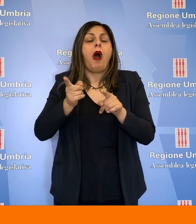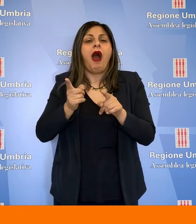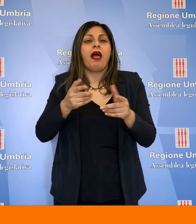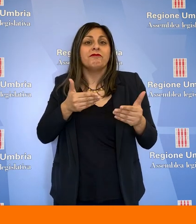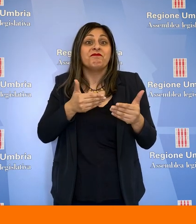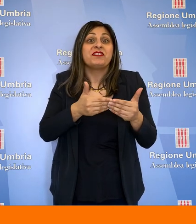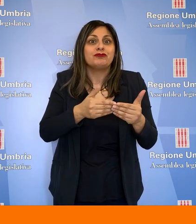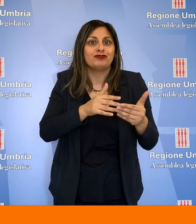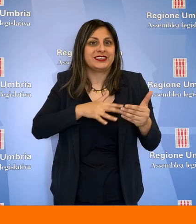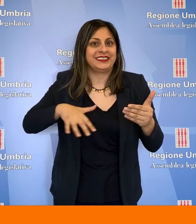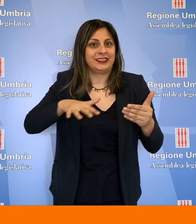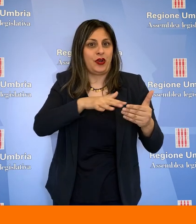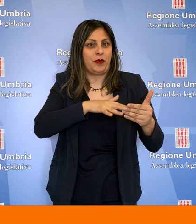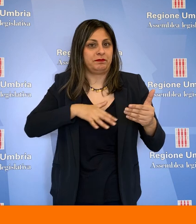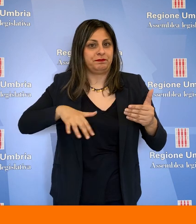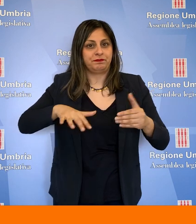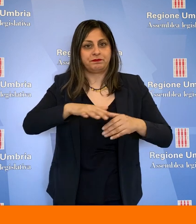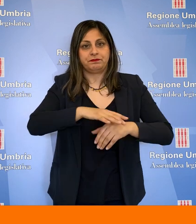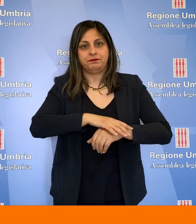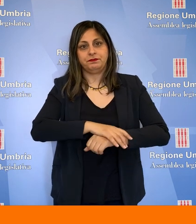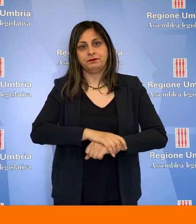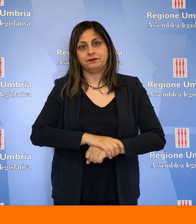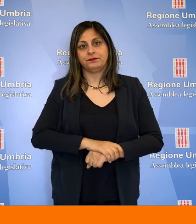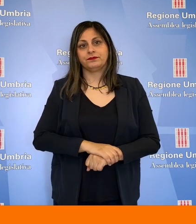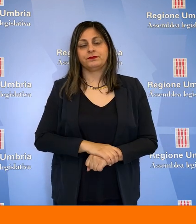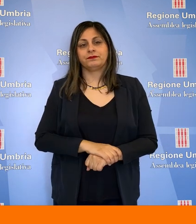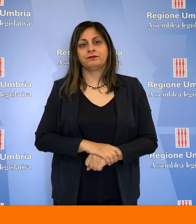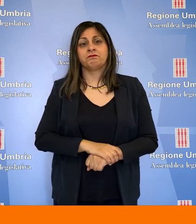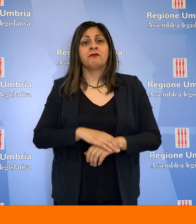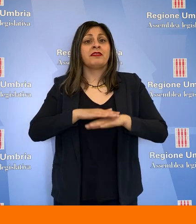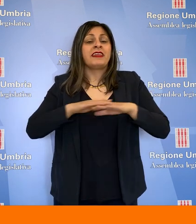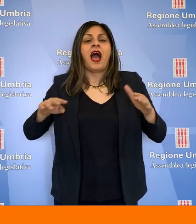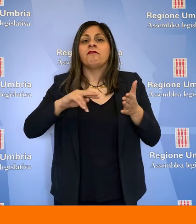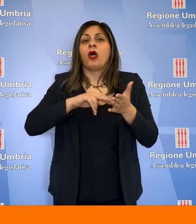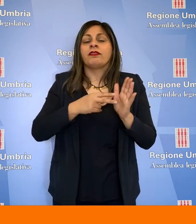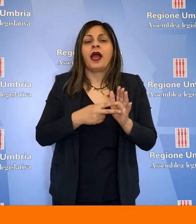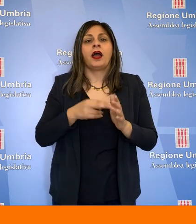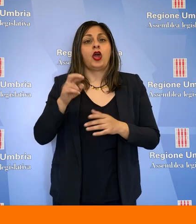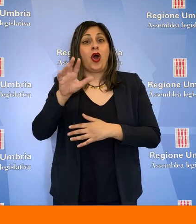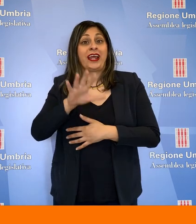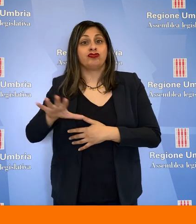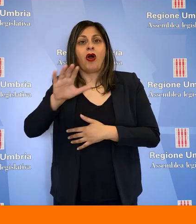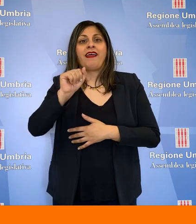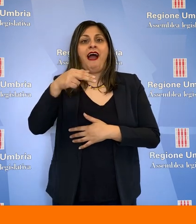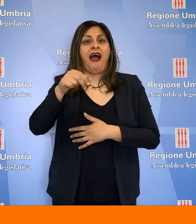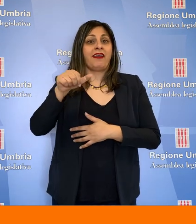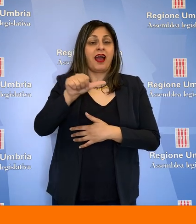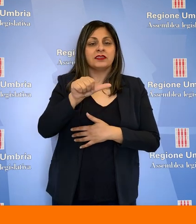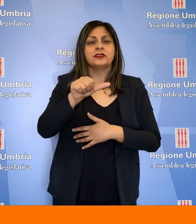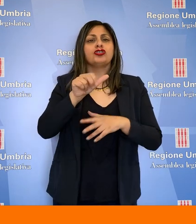bisogno, in una logica di prossimità. Un tavolo tecnico con Regione,